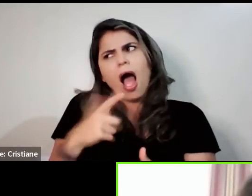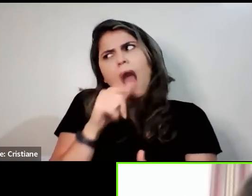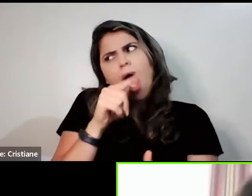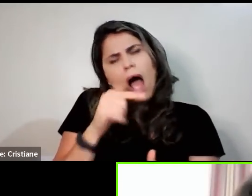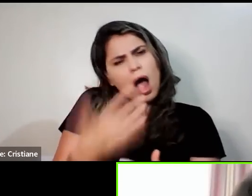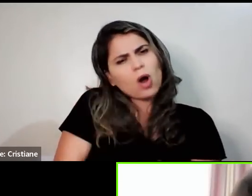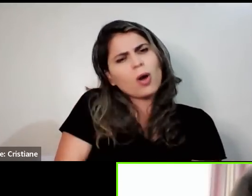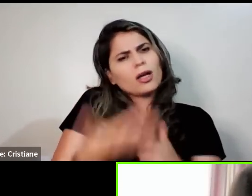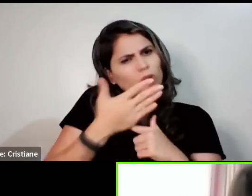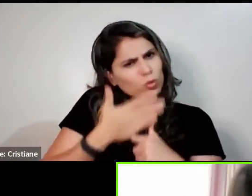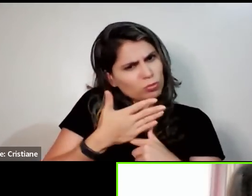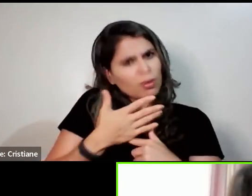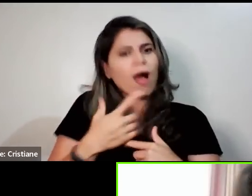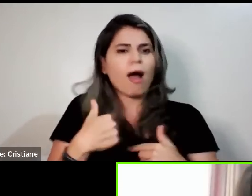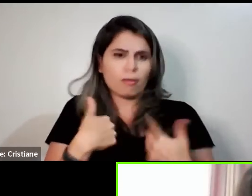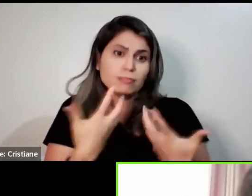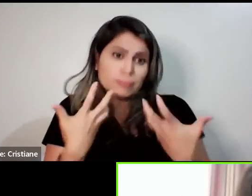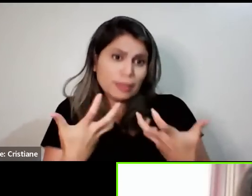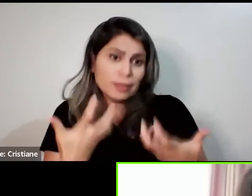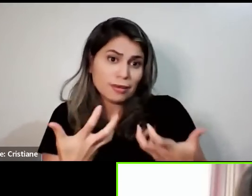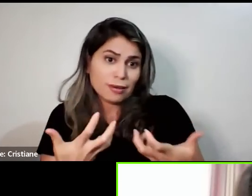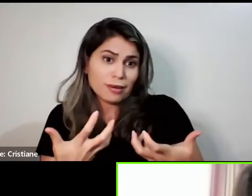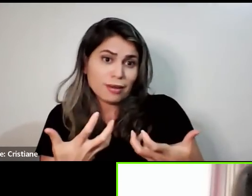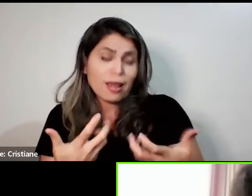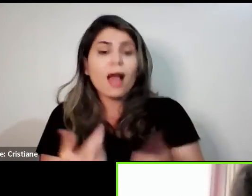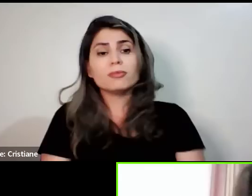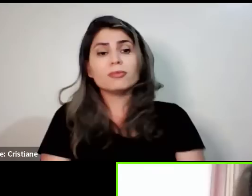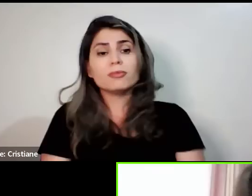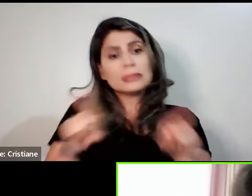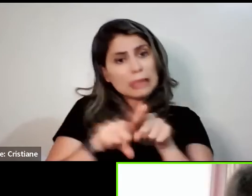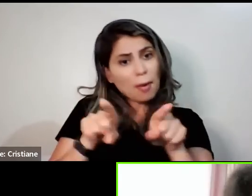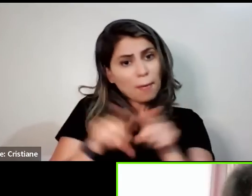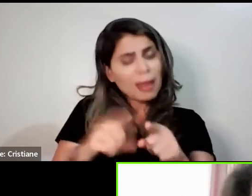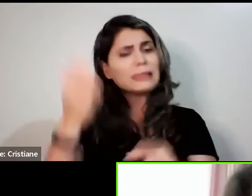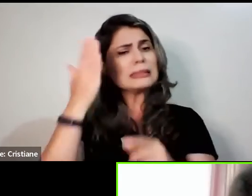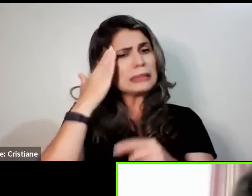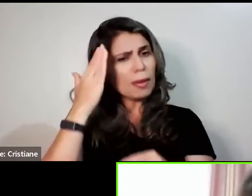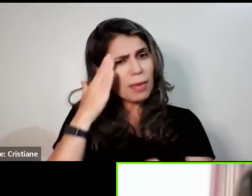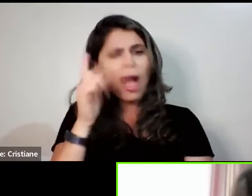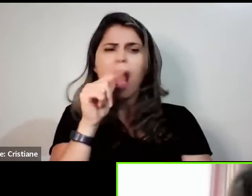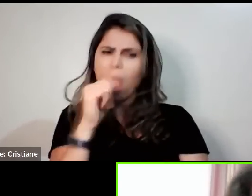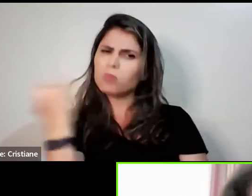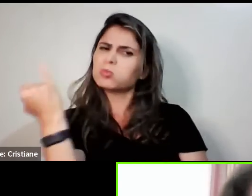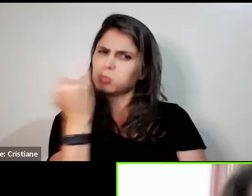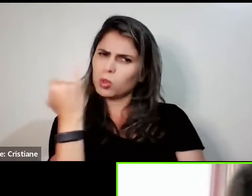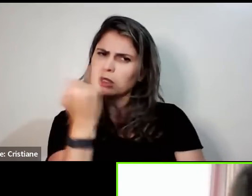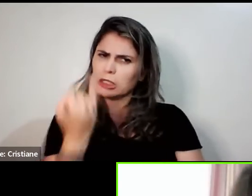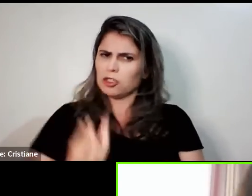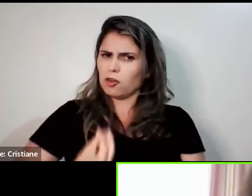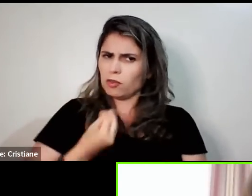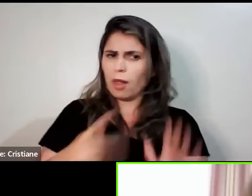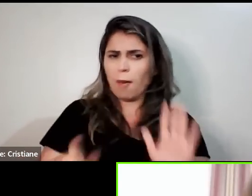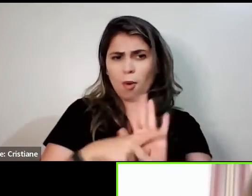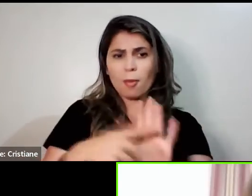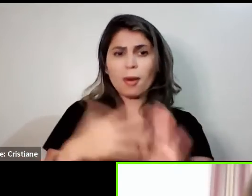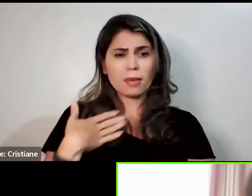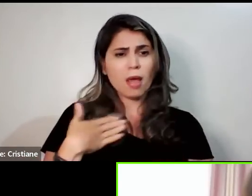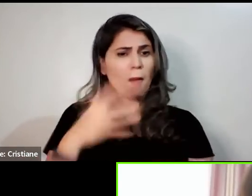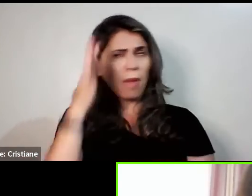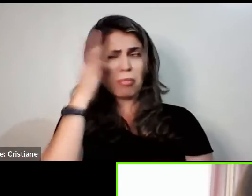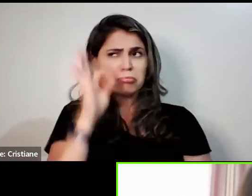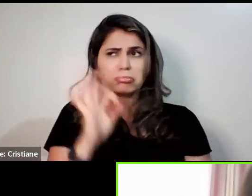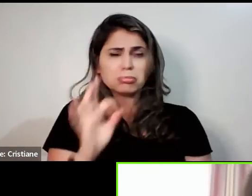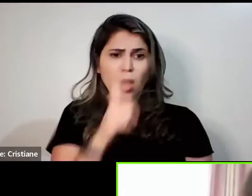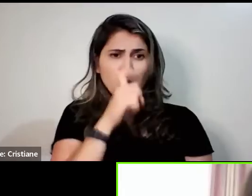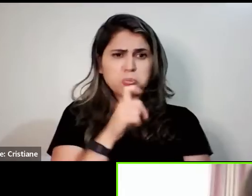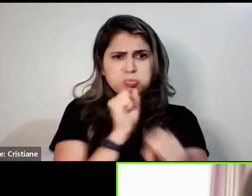estética e um pouco do lado físico. Mas, com o passar do tempo que eu passei a fazer o uso,